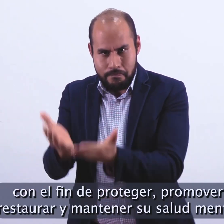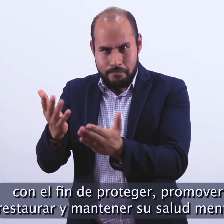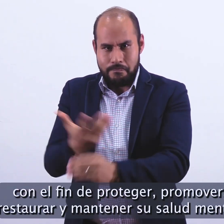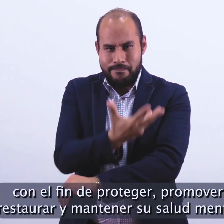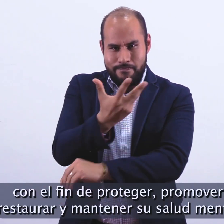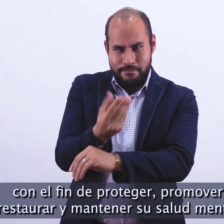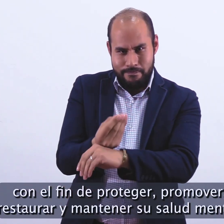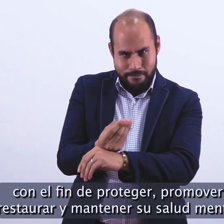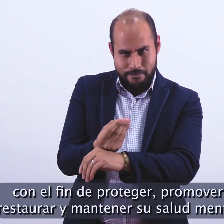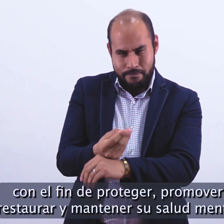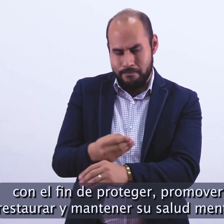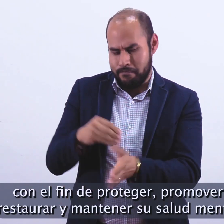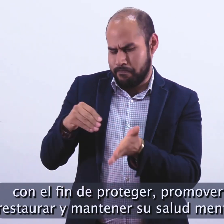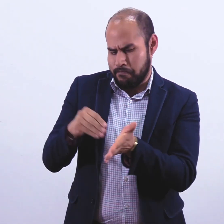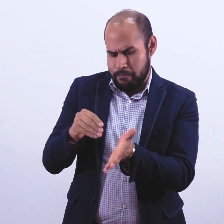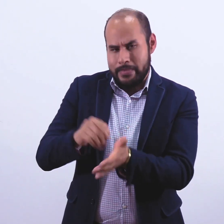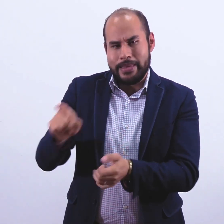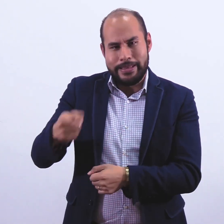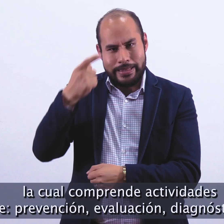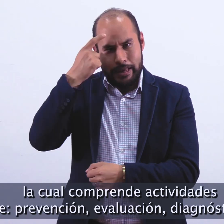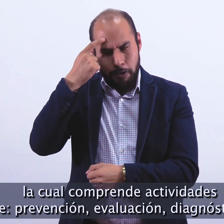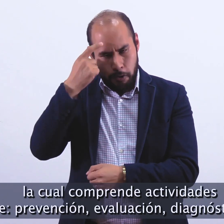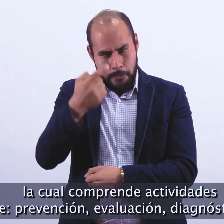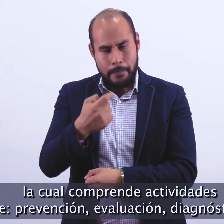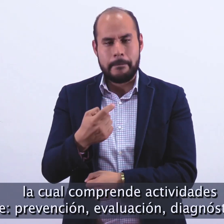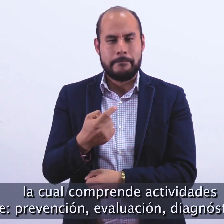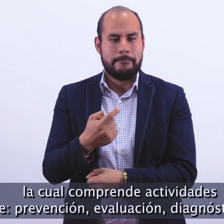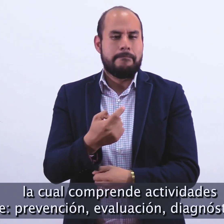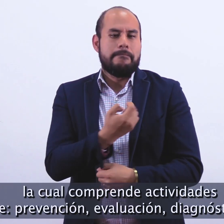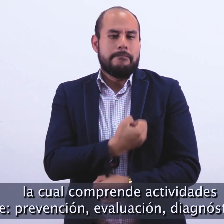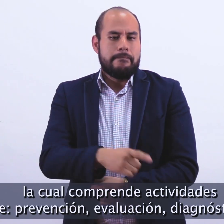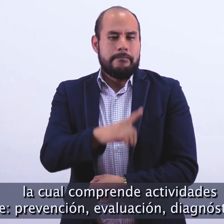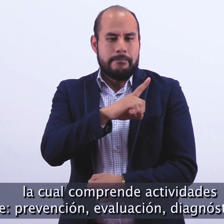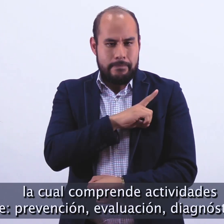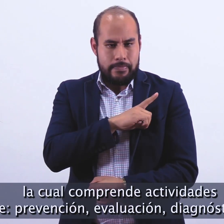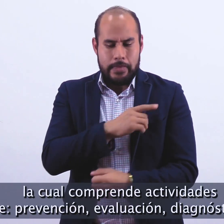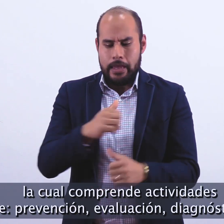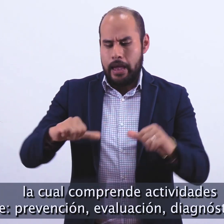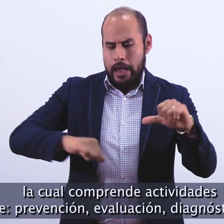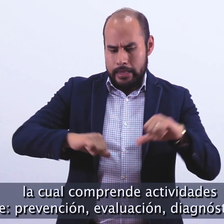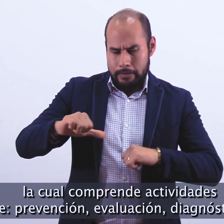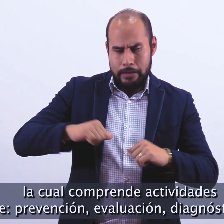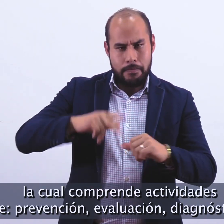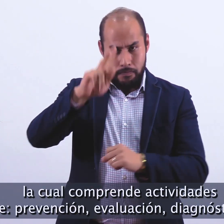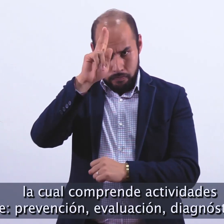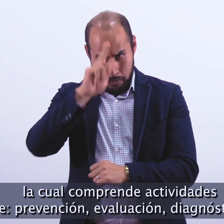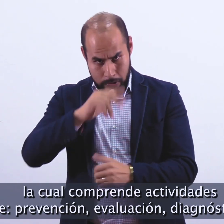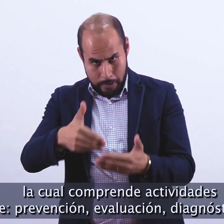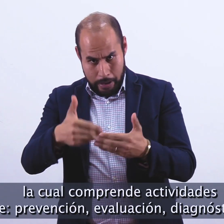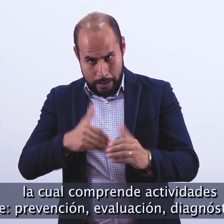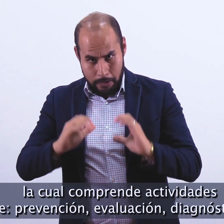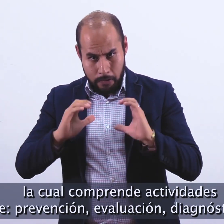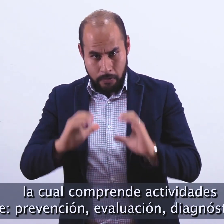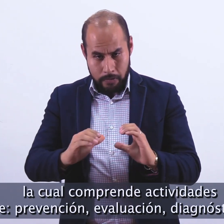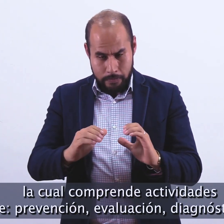y mantener su salud mental, la cual comprende actividades de prevención, evaluación, diagnóstico,